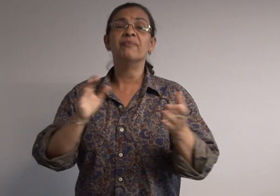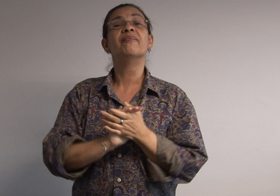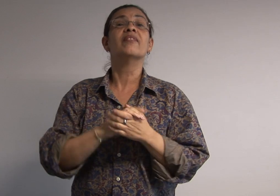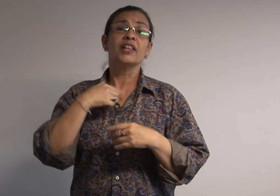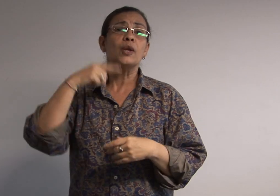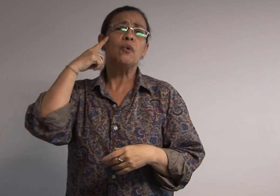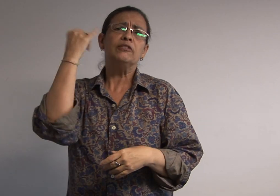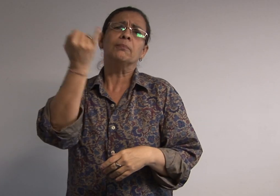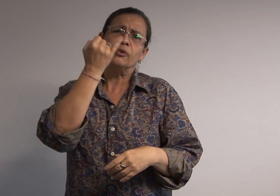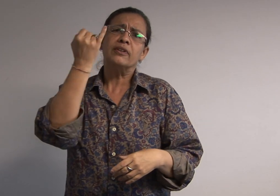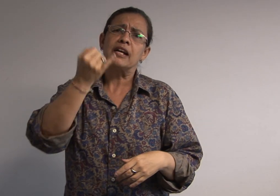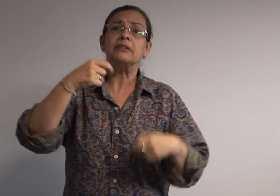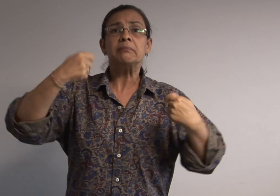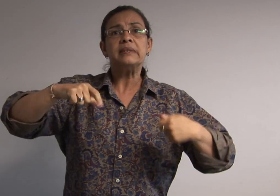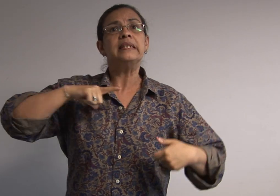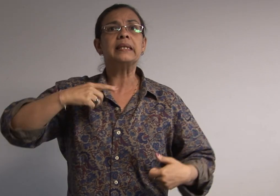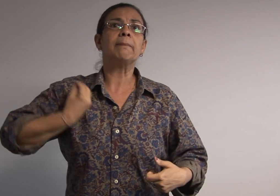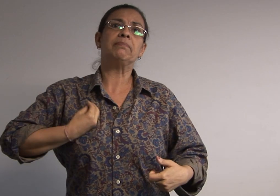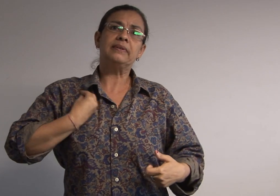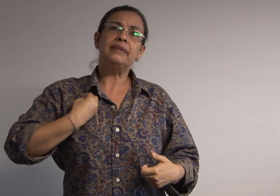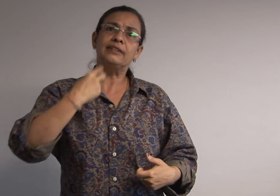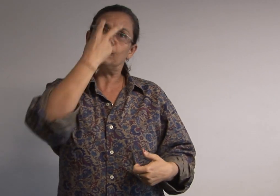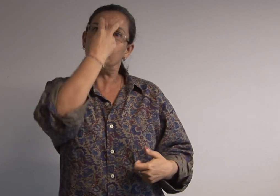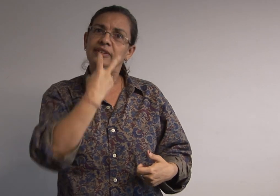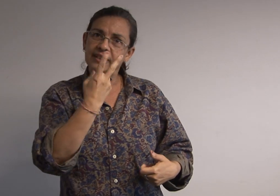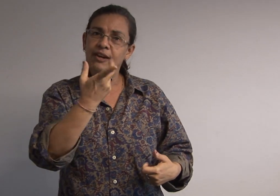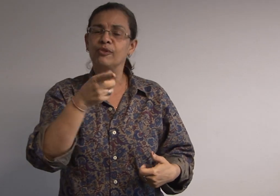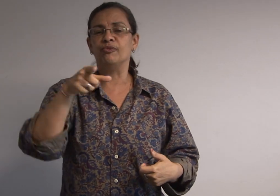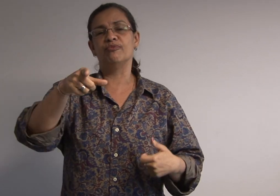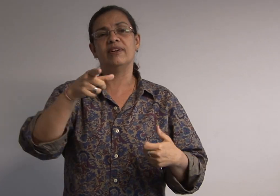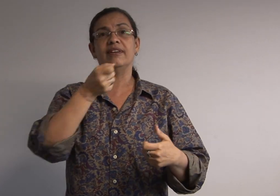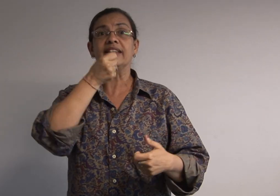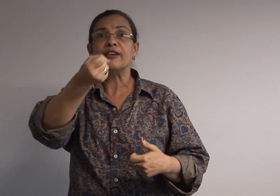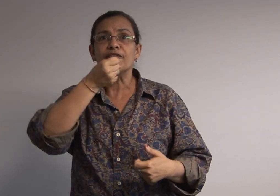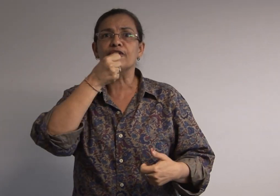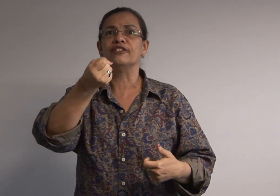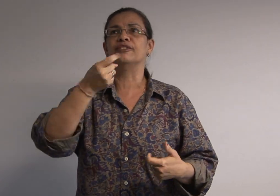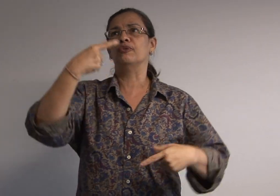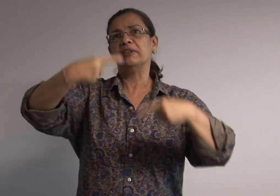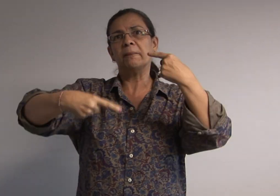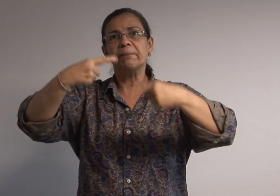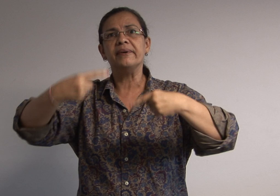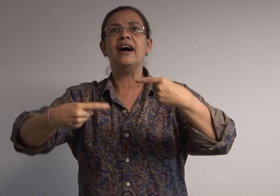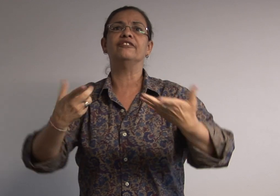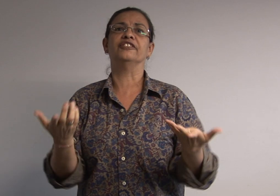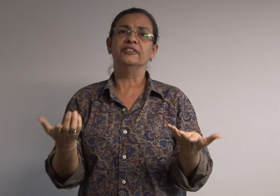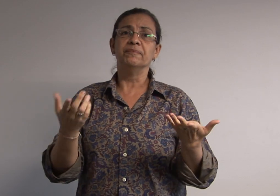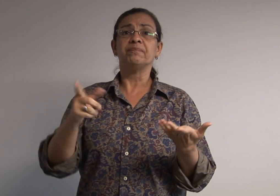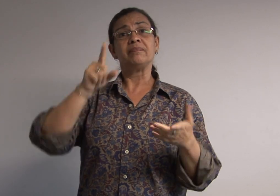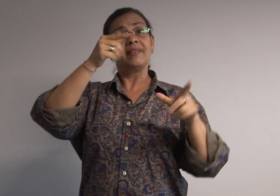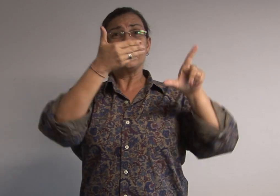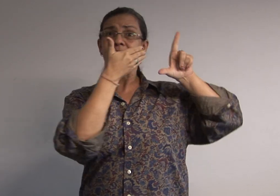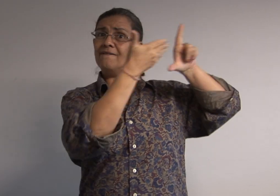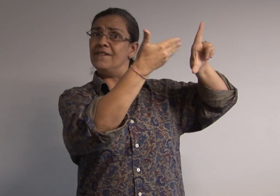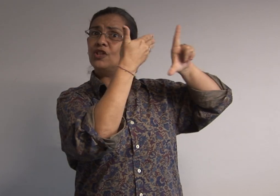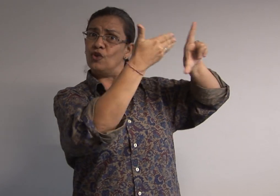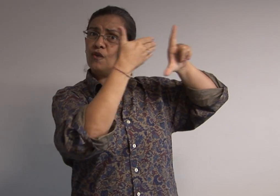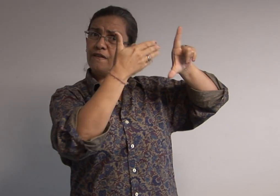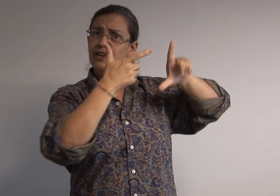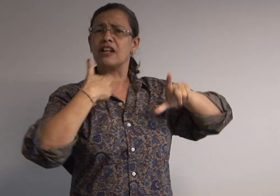com um cego? Foi uma felicidade saber que teria a presença de dois intérpretes de Libras, e eu